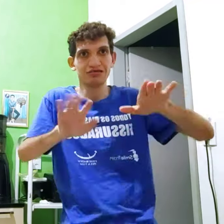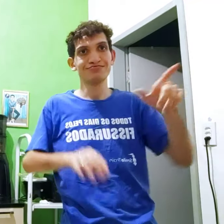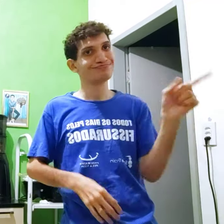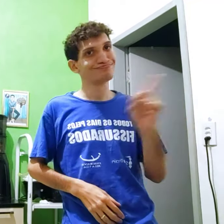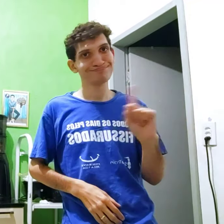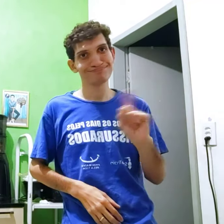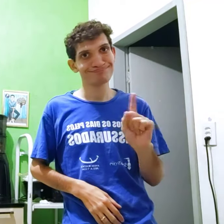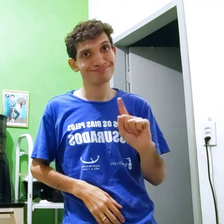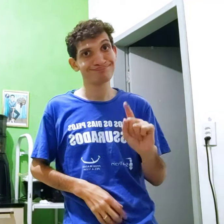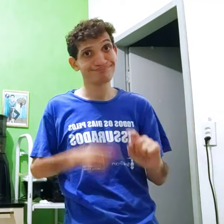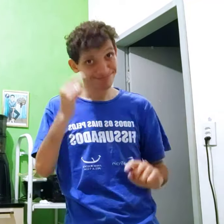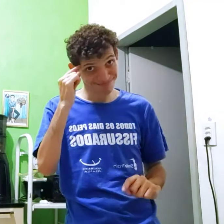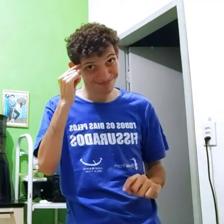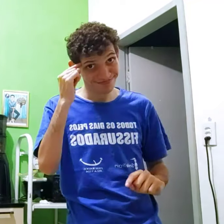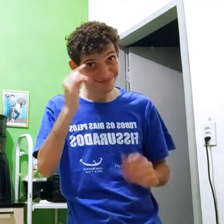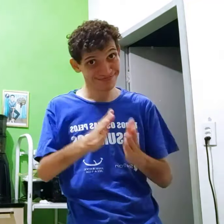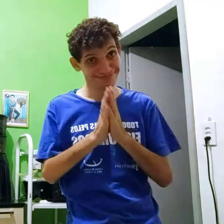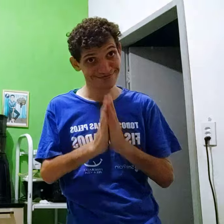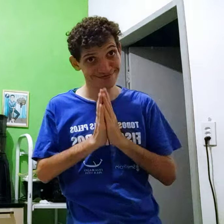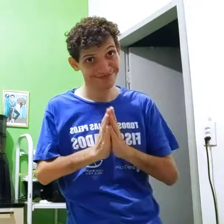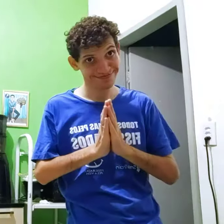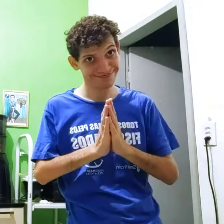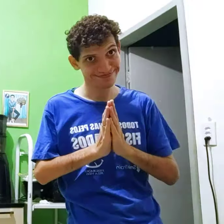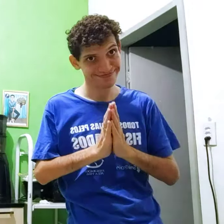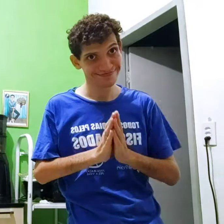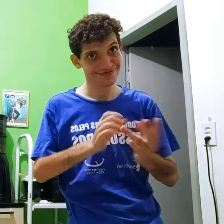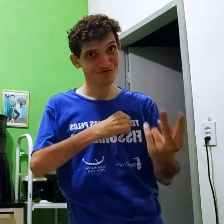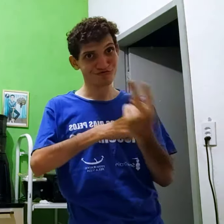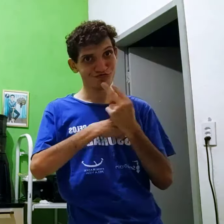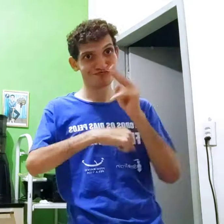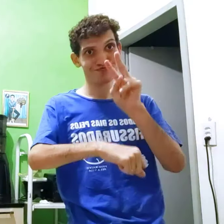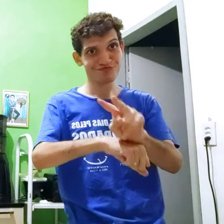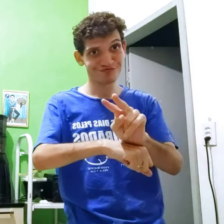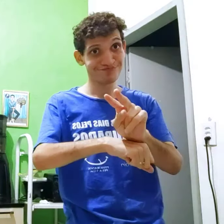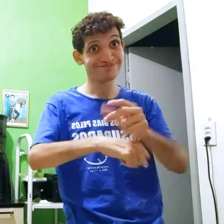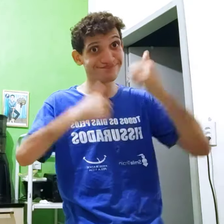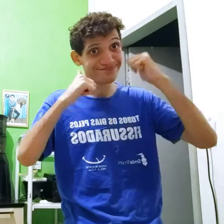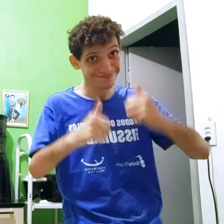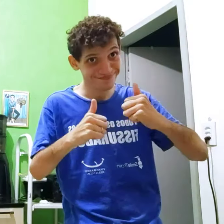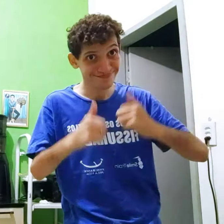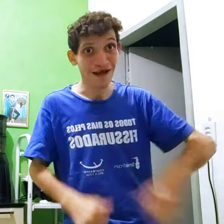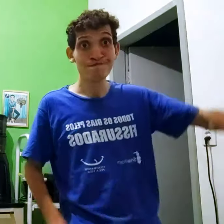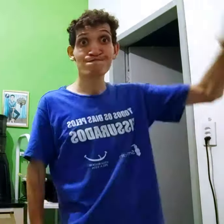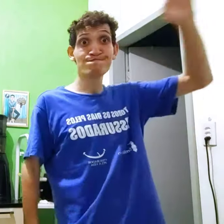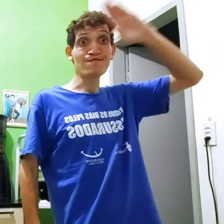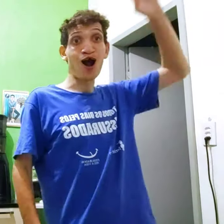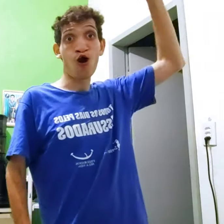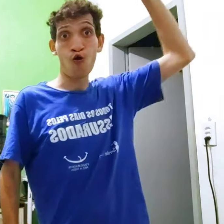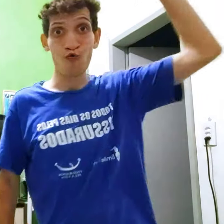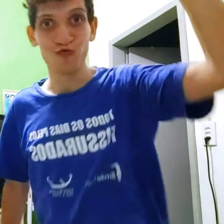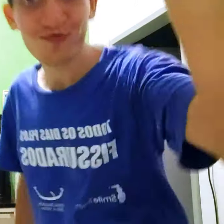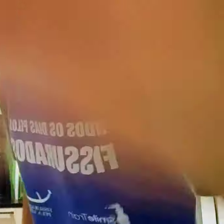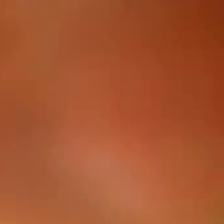evitação Não deixa pra lá não Não ignora não Tá? Por favor Cuide da sua vida E eu cuido da minha Vamos!